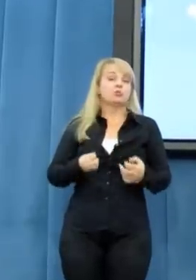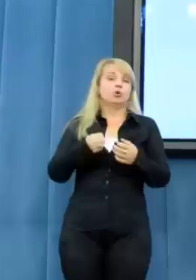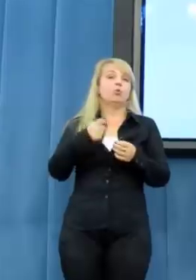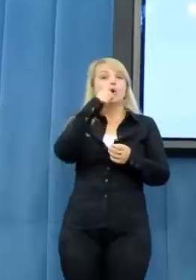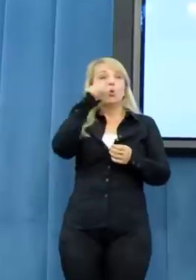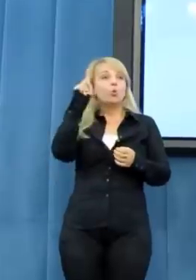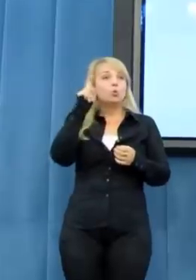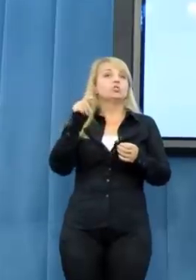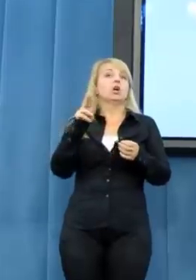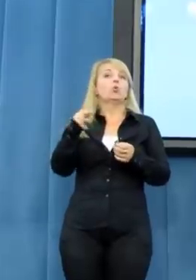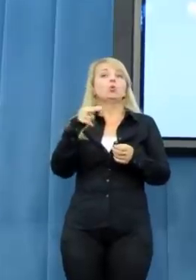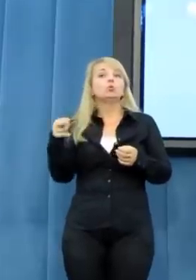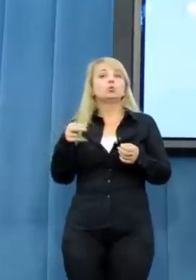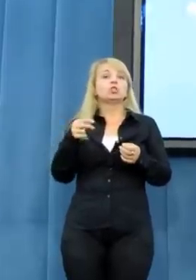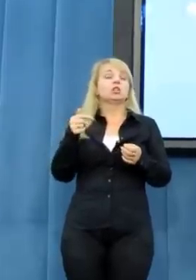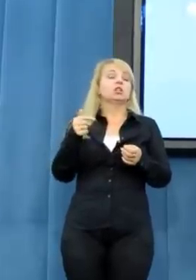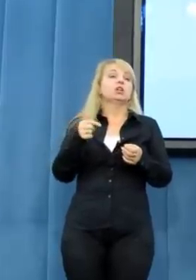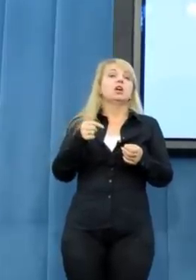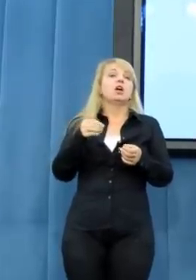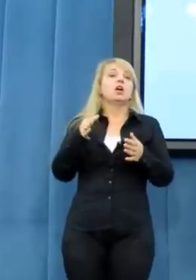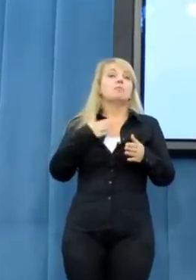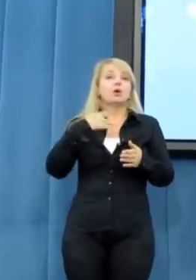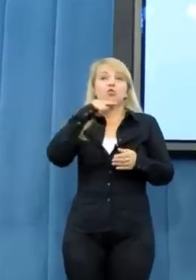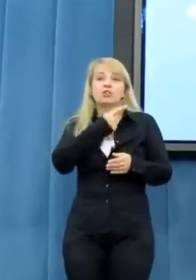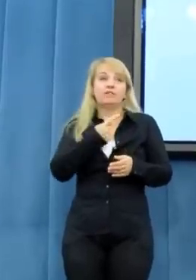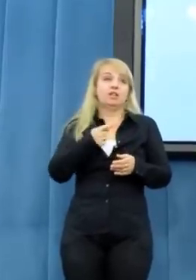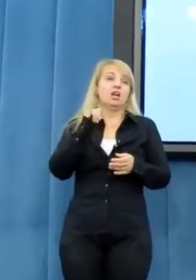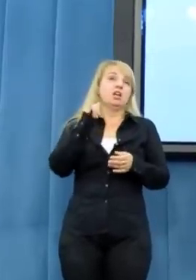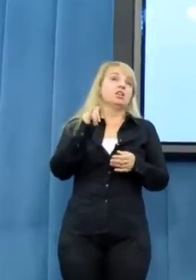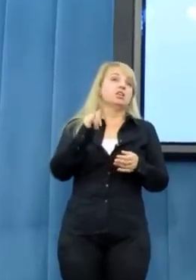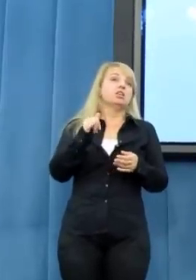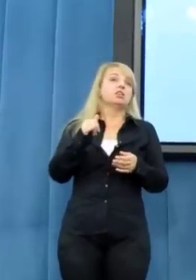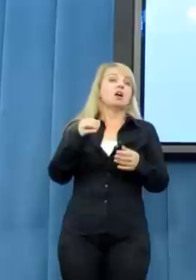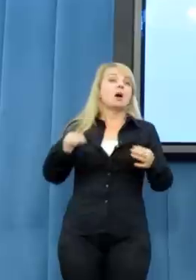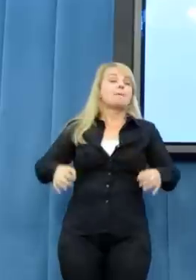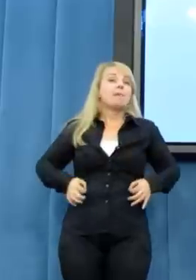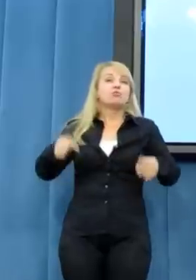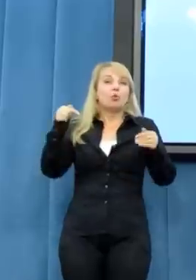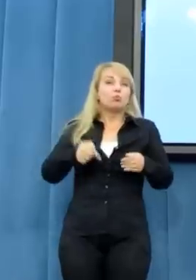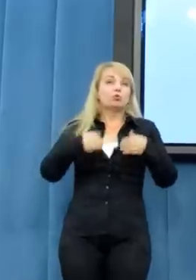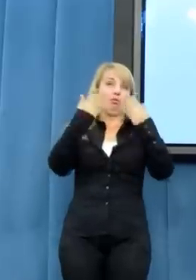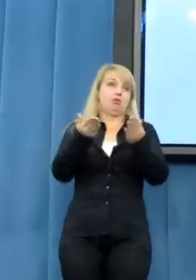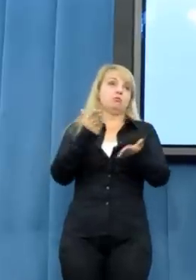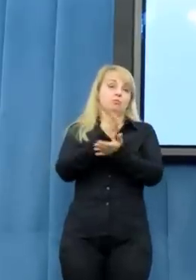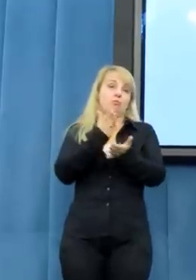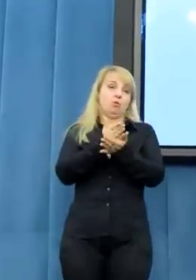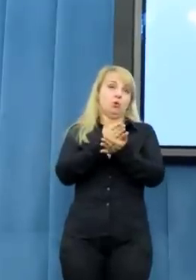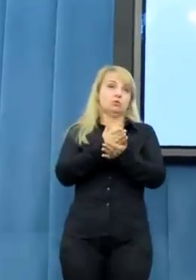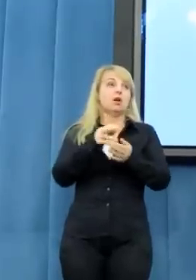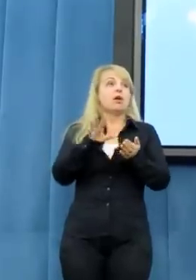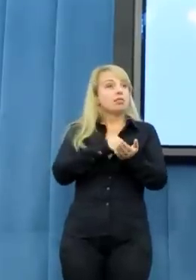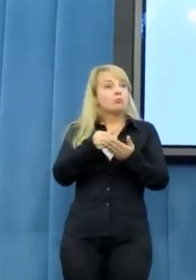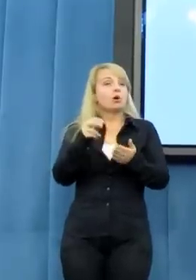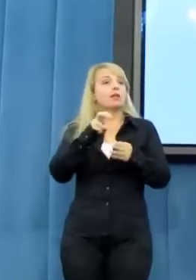osoby, że tak powiem, które i tak są pokrzywdzone i które ze strony państwa powinny uzyskać pomoc. Pomoc w